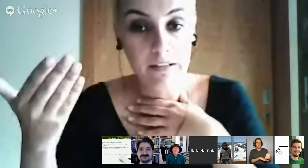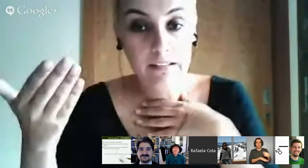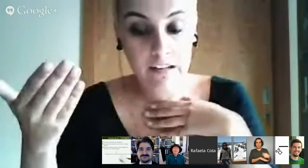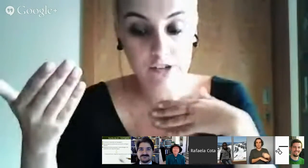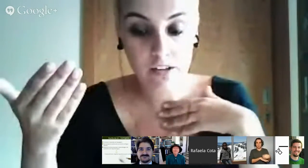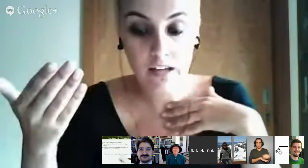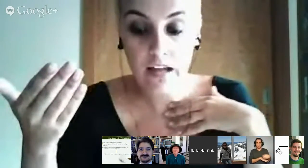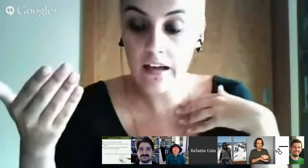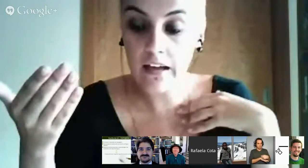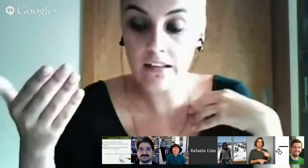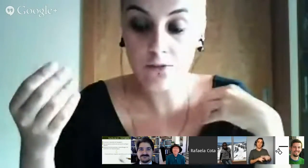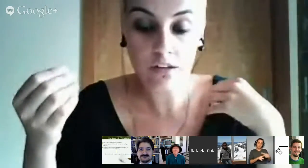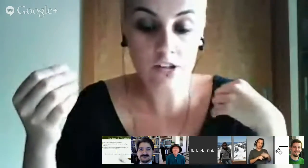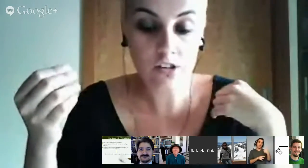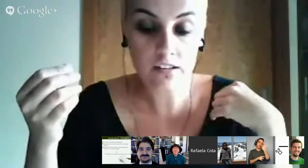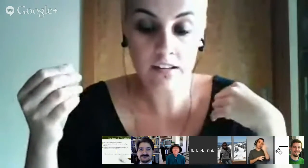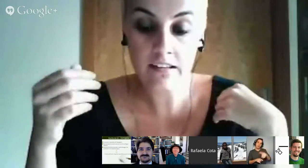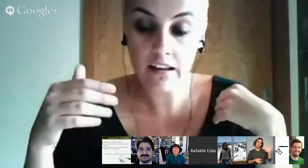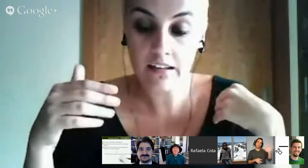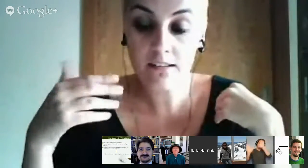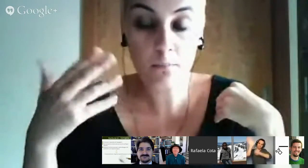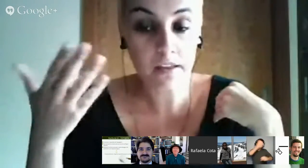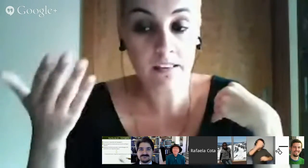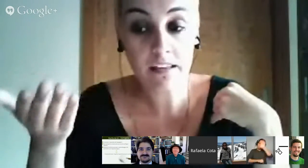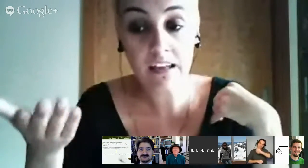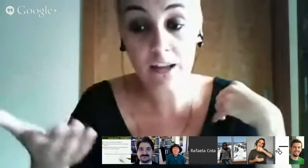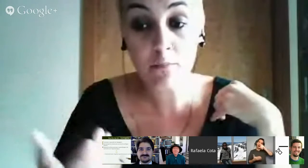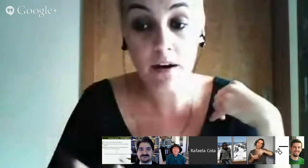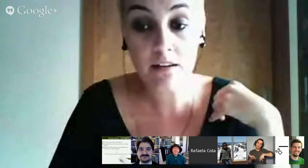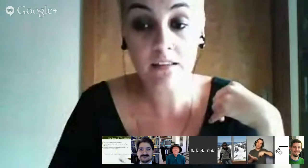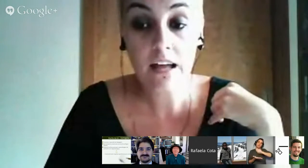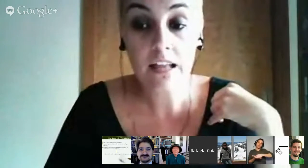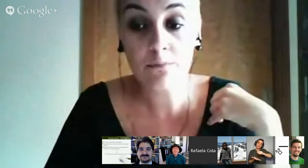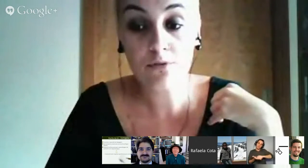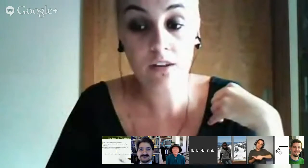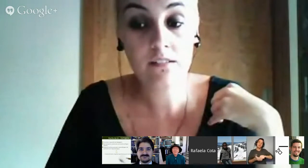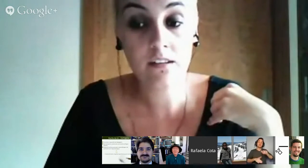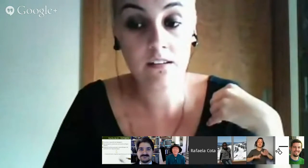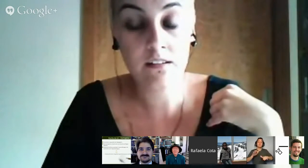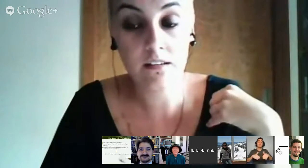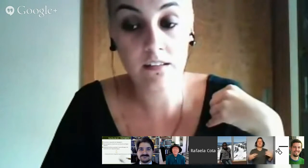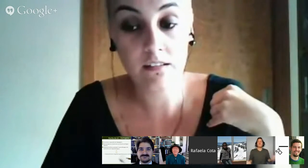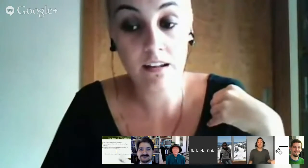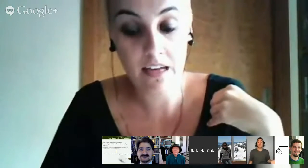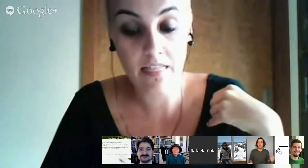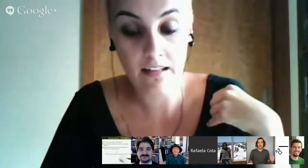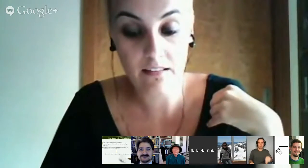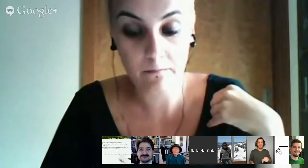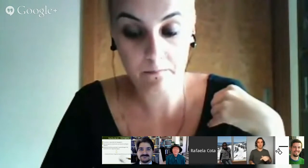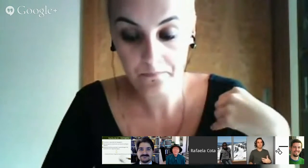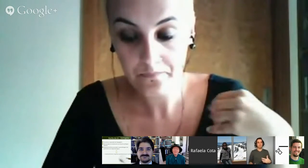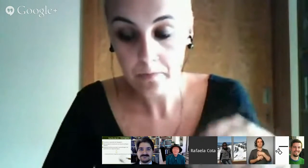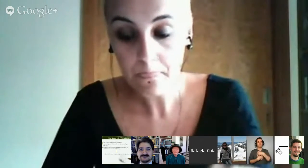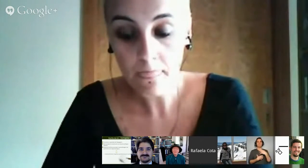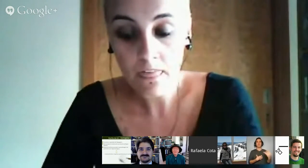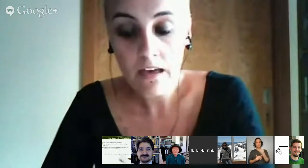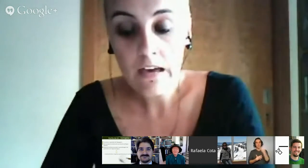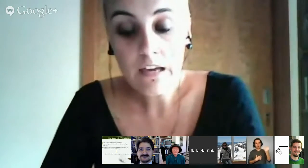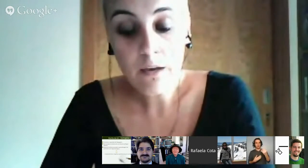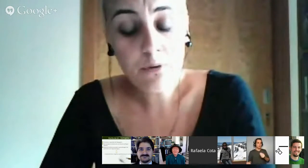aprendizagem da leitura e da escrita dessa criança dependem, em grande parte, da importância que lhe é dada. E